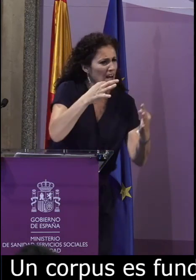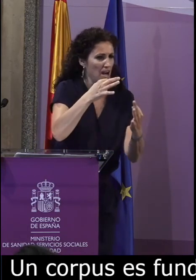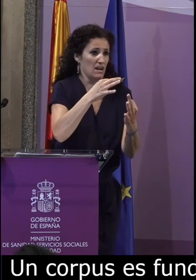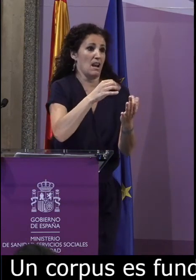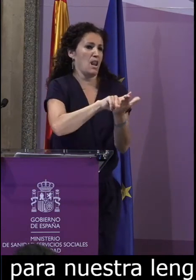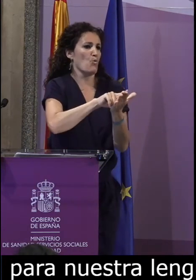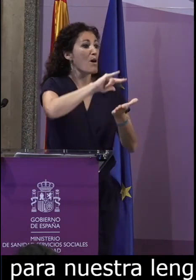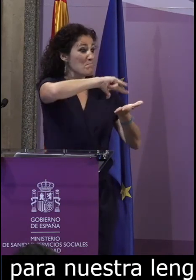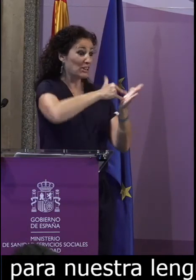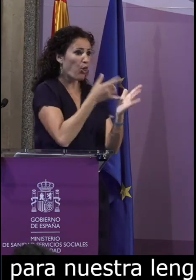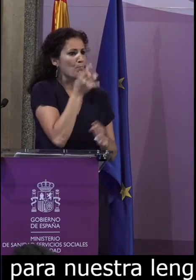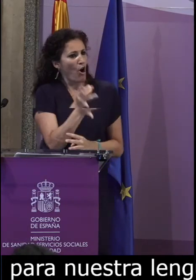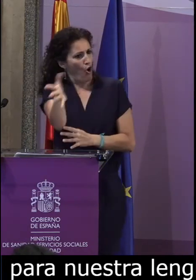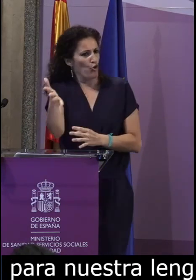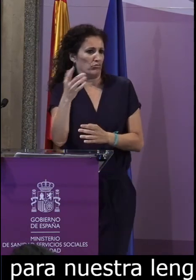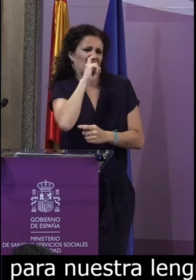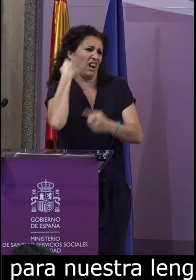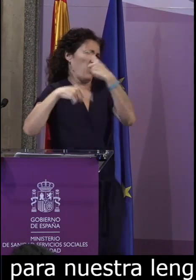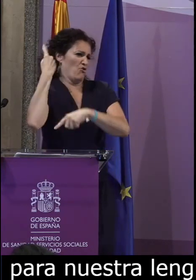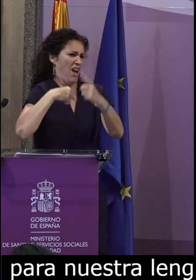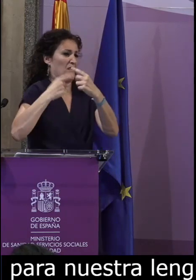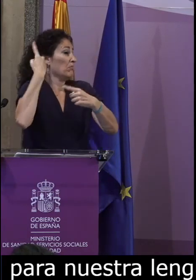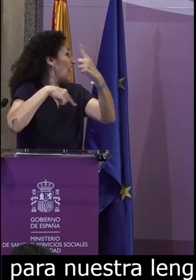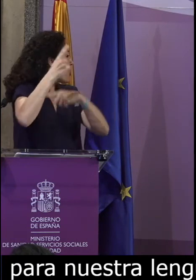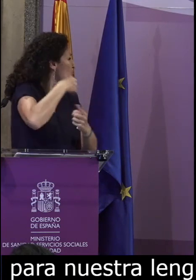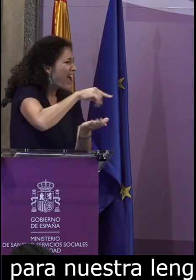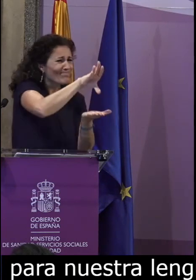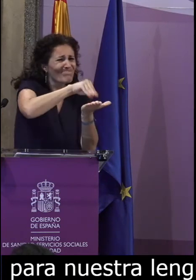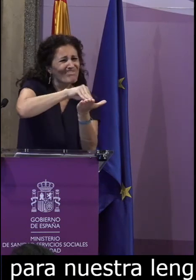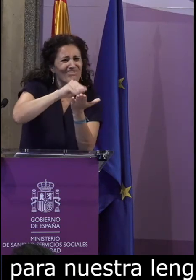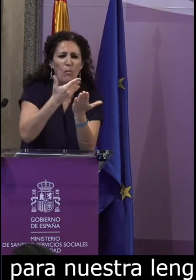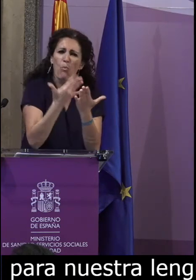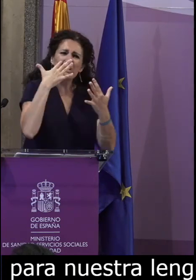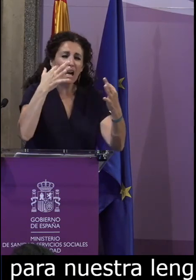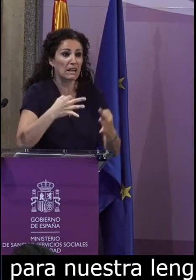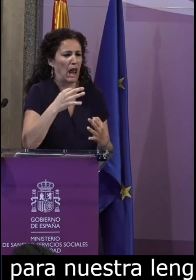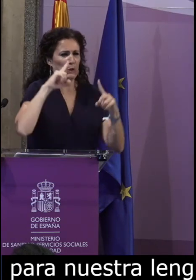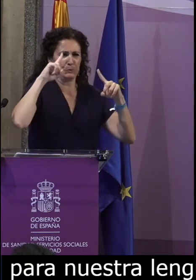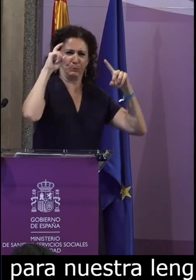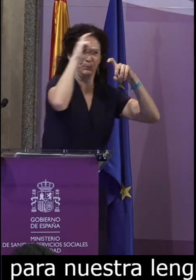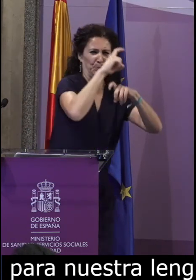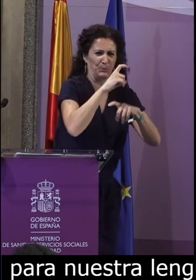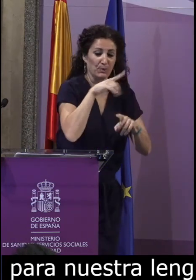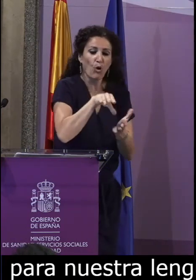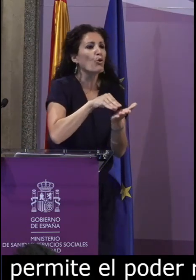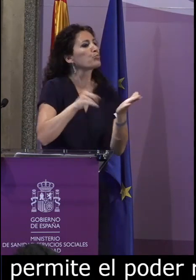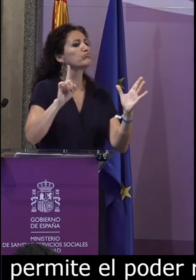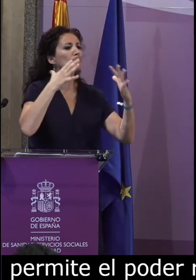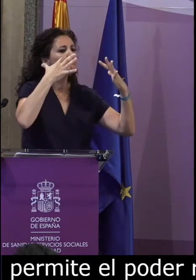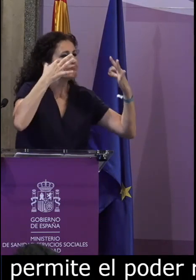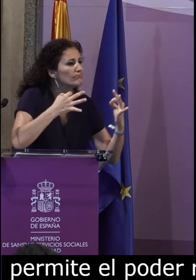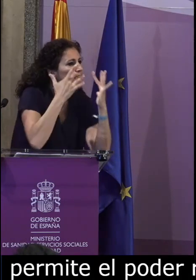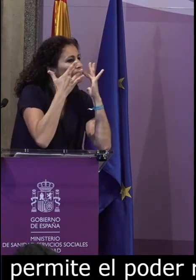recoger una muestra real y supera con creces cualquier método de trabajo